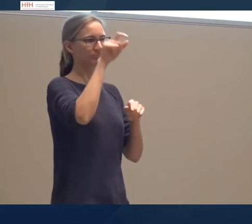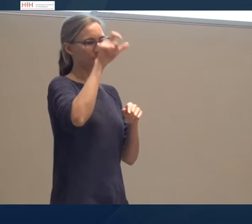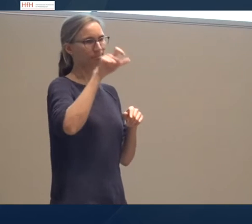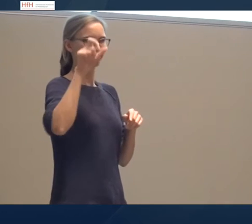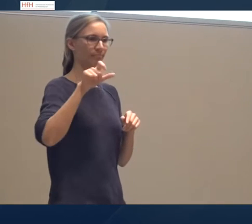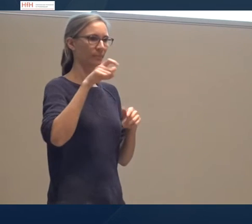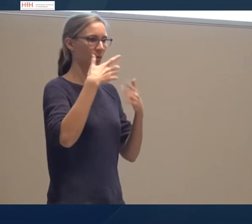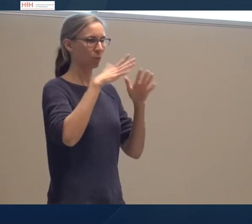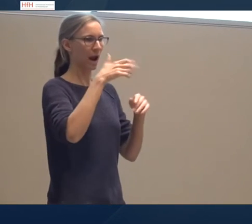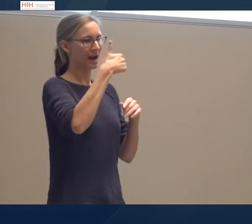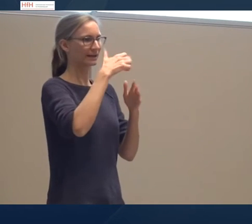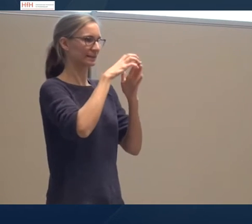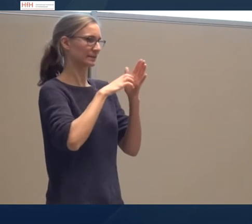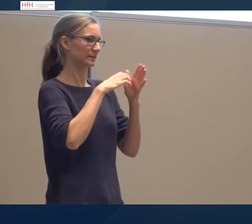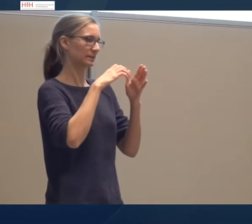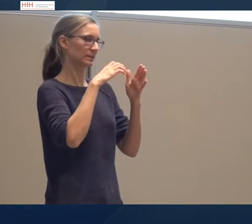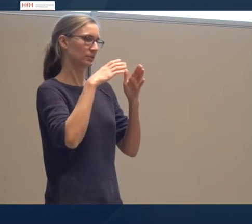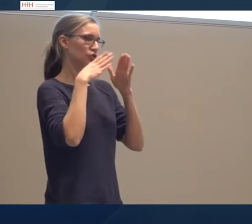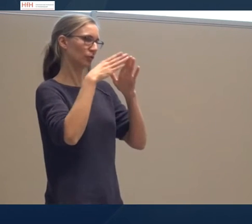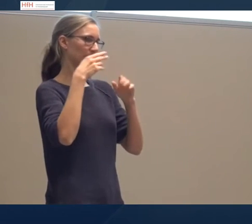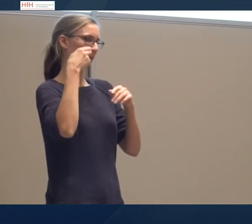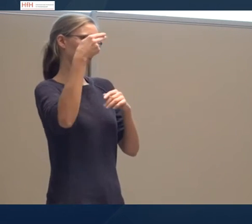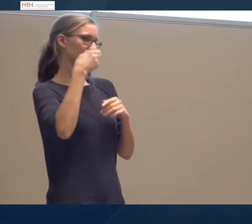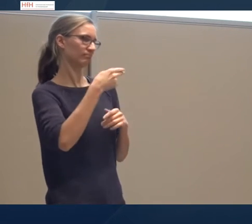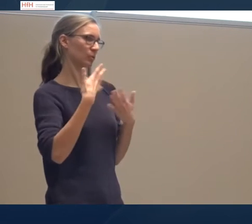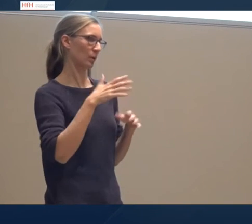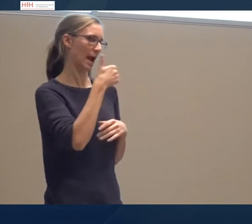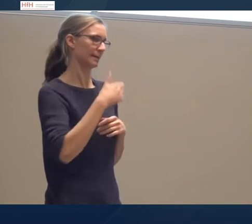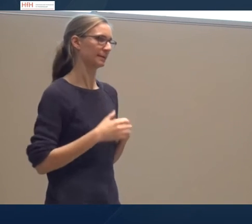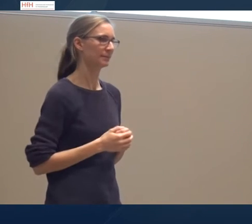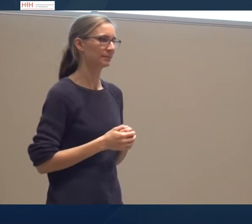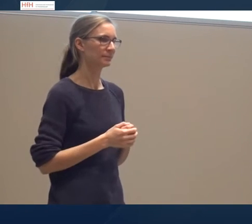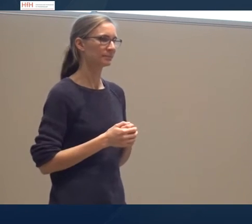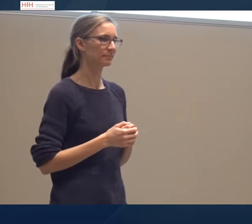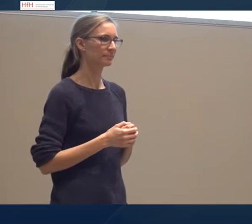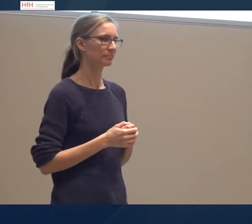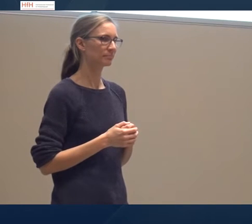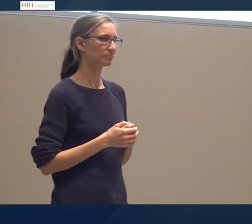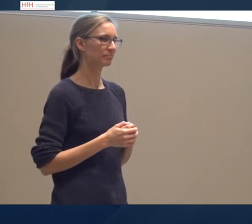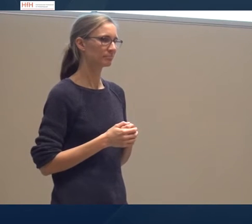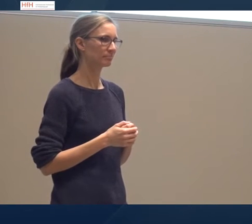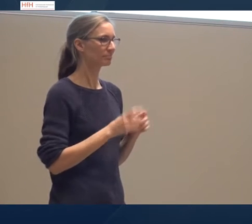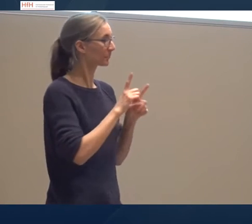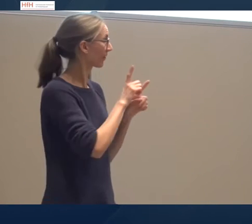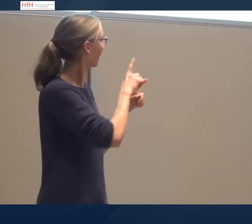Andere Namen oder Vertreterinnen aus der Gemeinschaft wurden nur in einer Kategorie genannt.